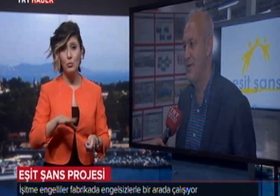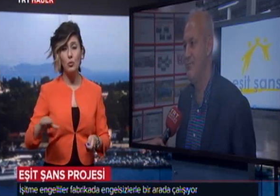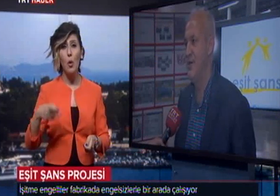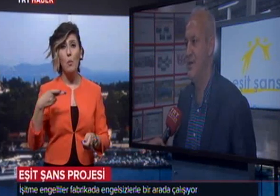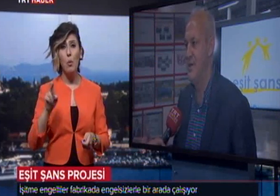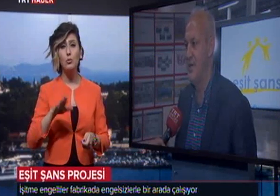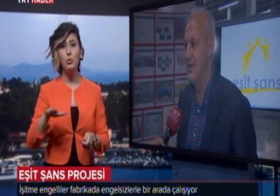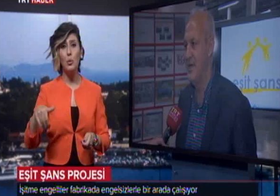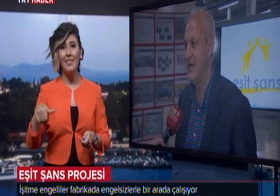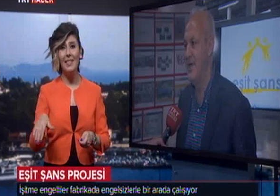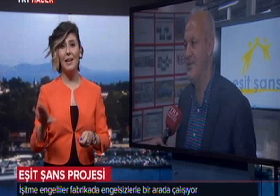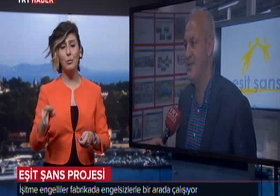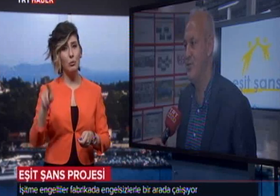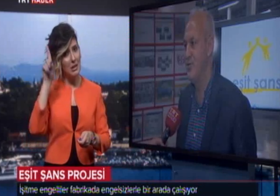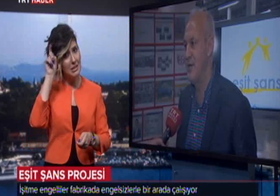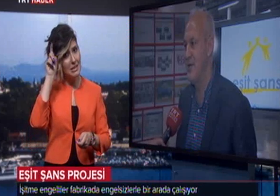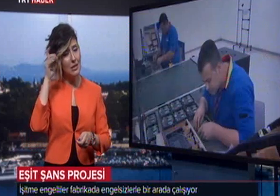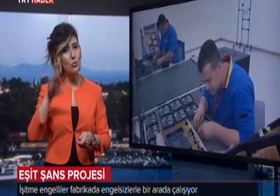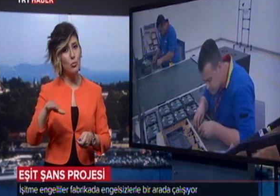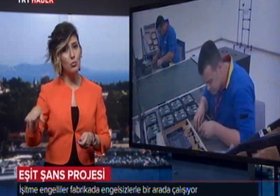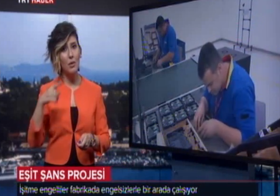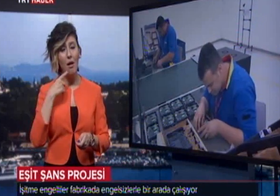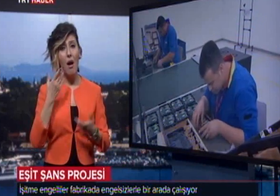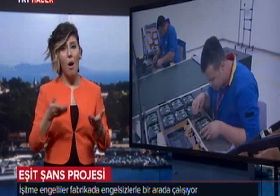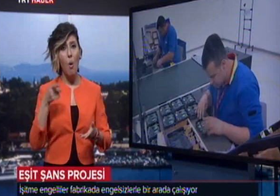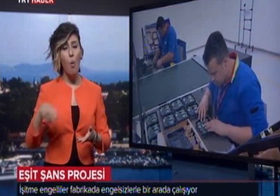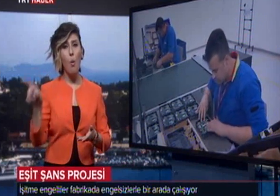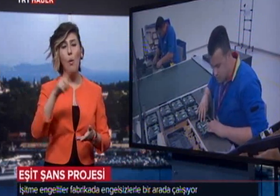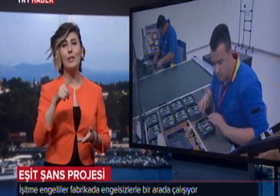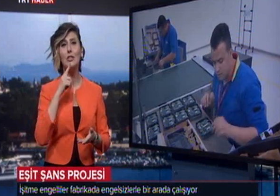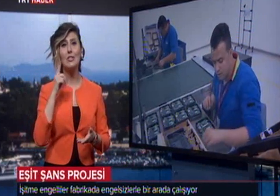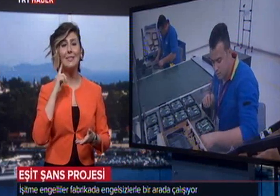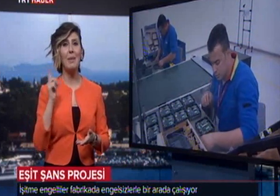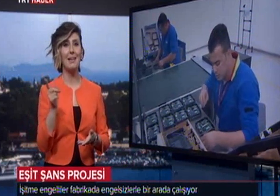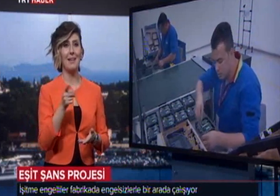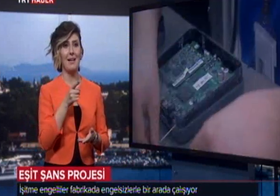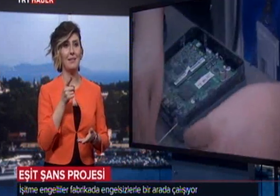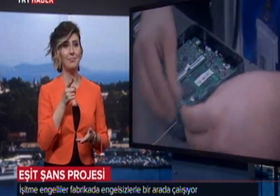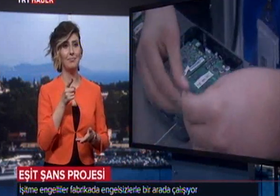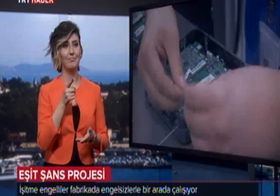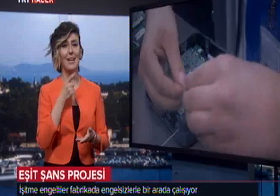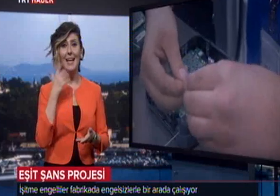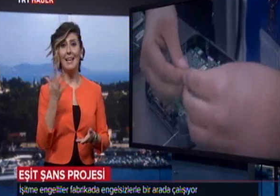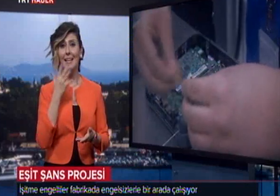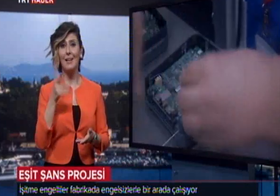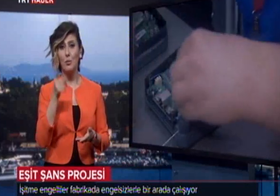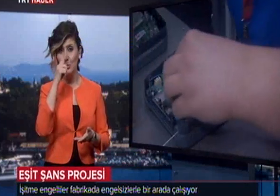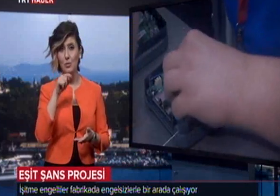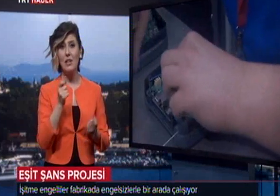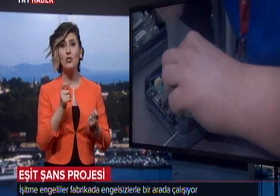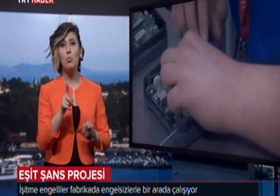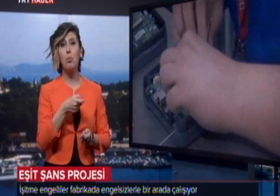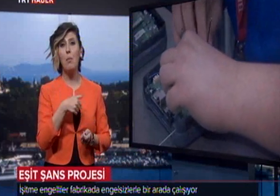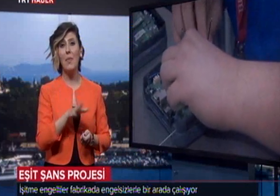boş çocuklar değil. Bunlar gayet zeki çocuklar. Ancak onlar işitme engelli. Yıllarca bu yüzden